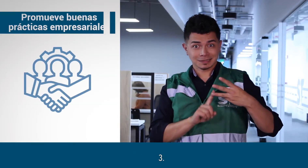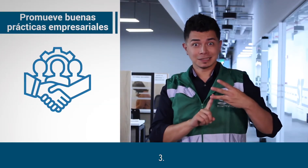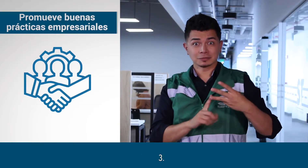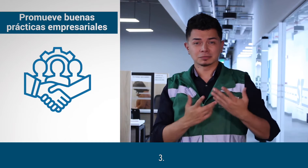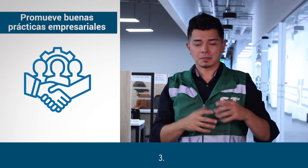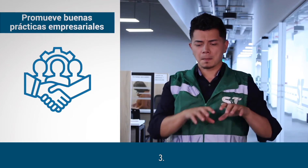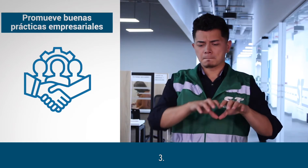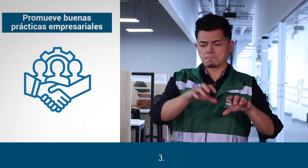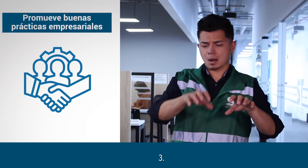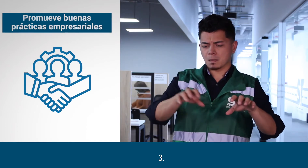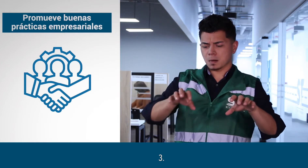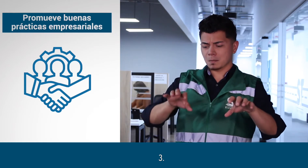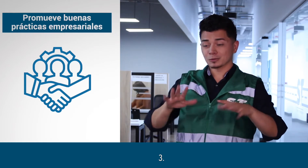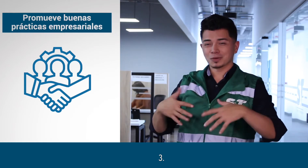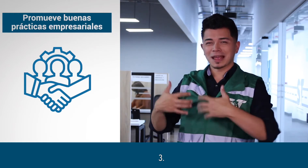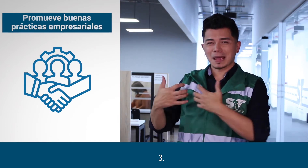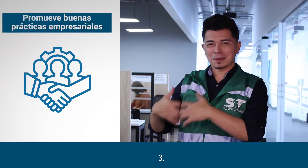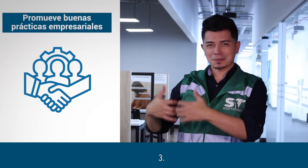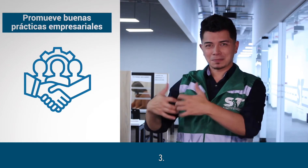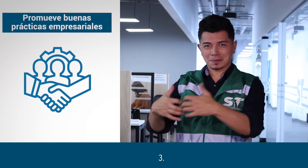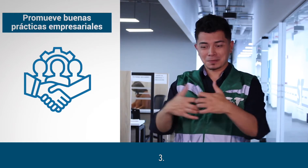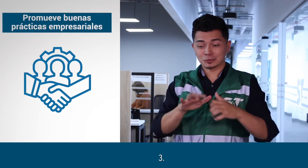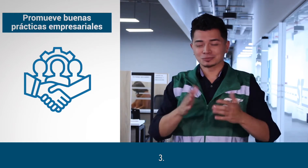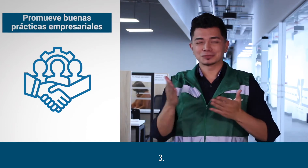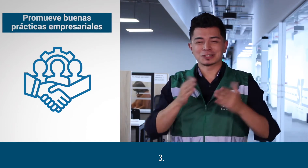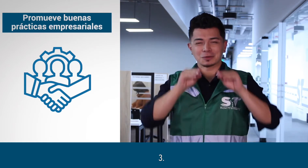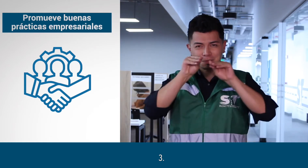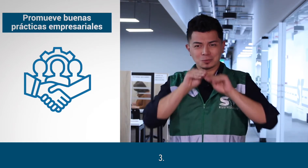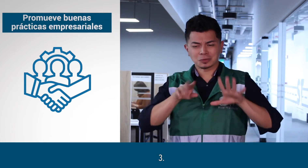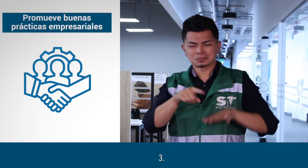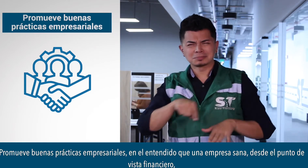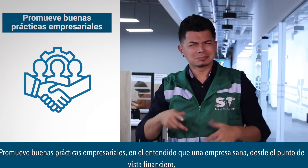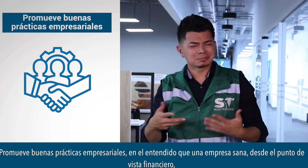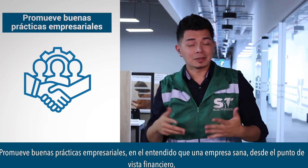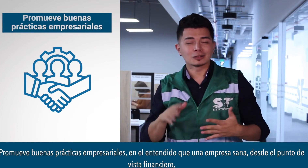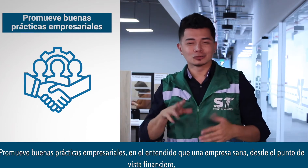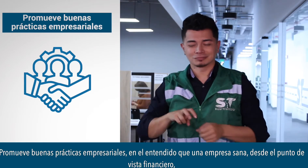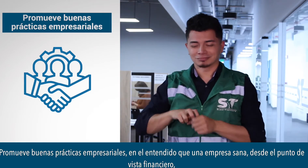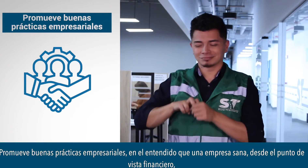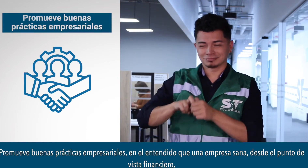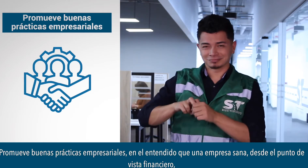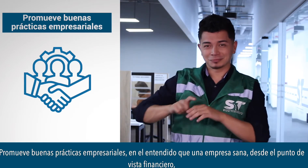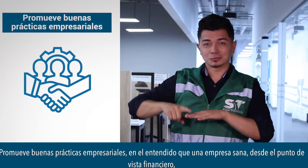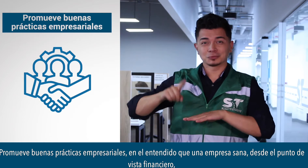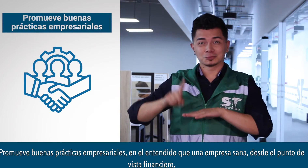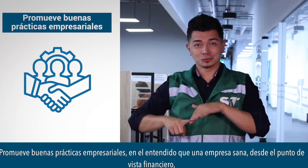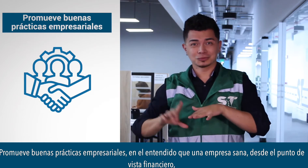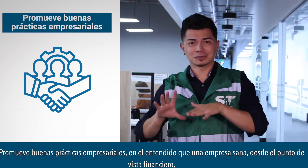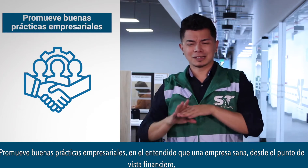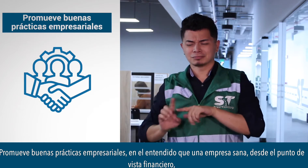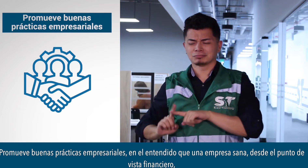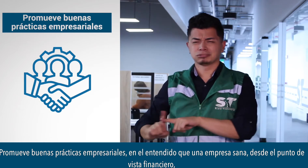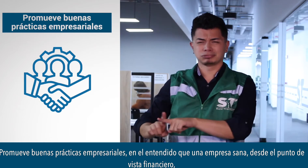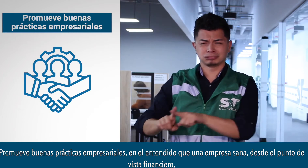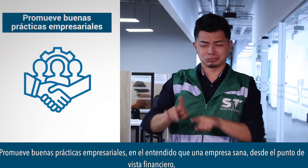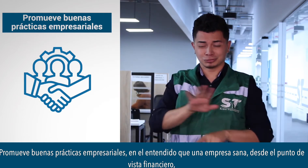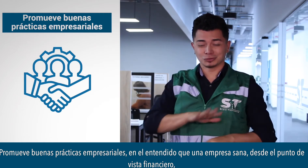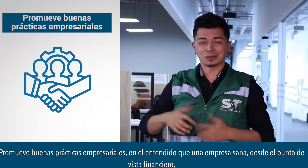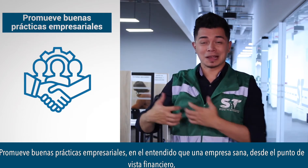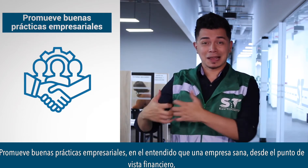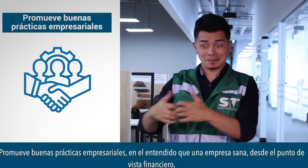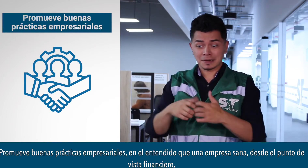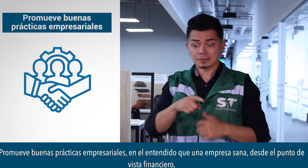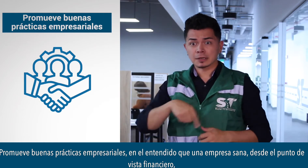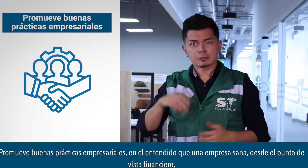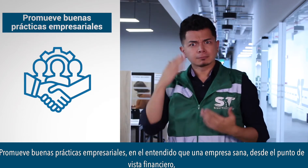Tercero, promueve buenas prácticas empresariales en el entendido